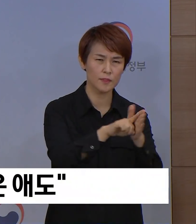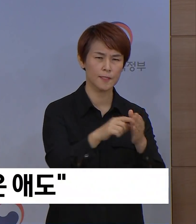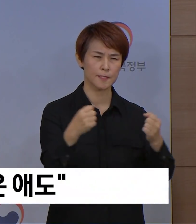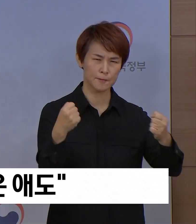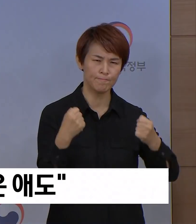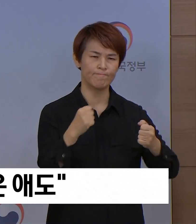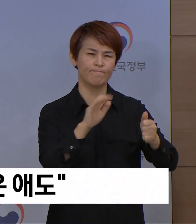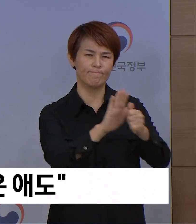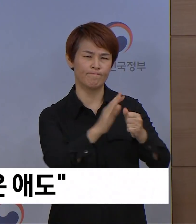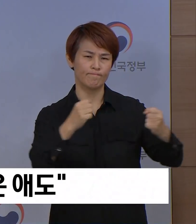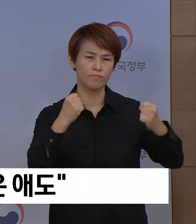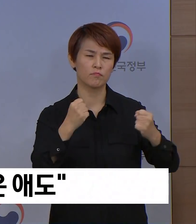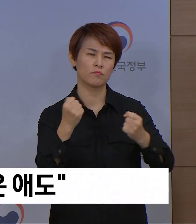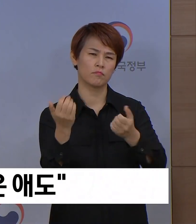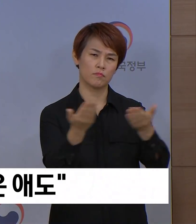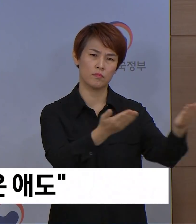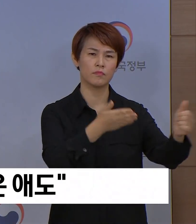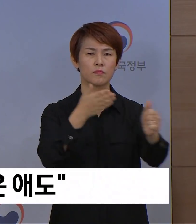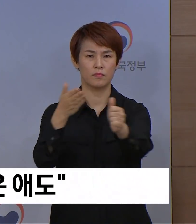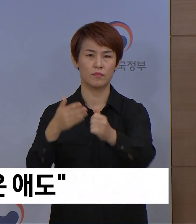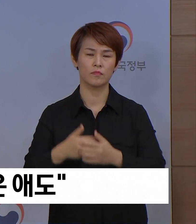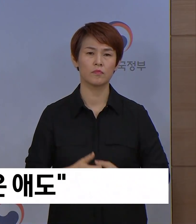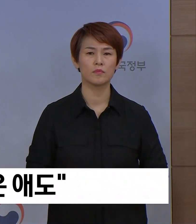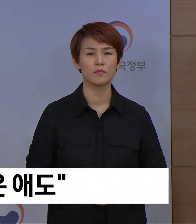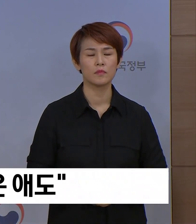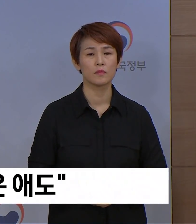응원을 보내주실 것을 부탁드립니다.